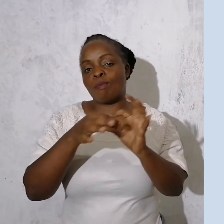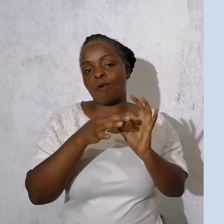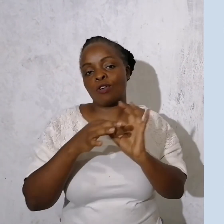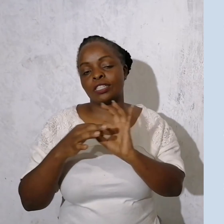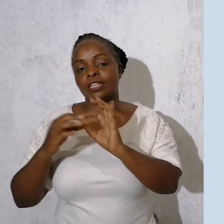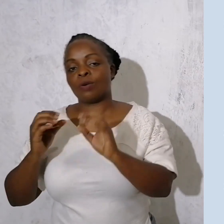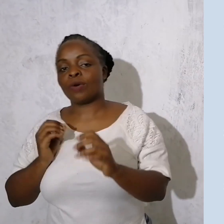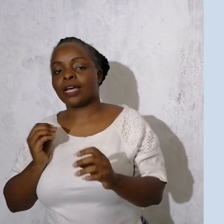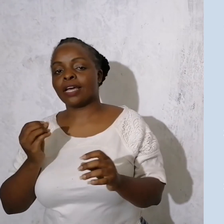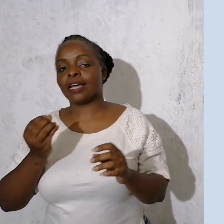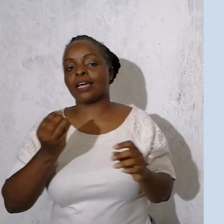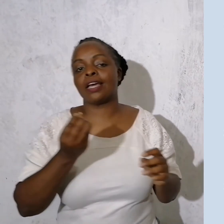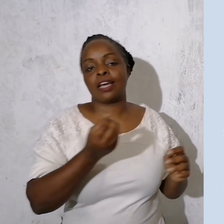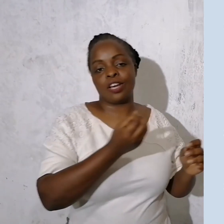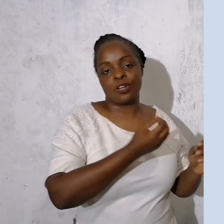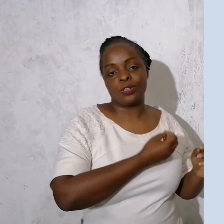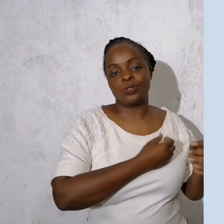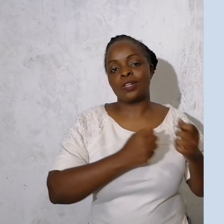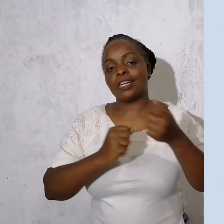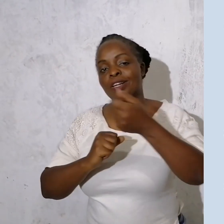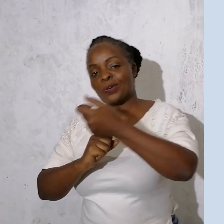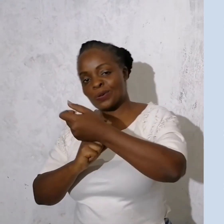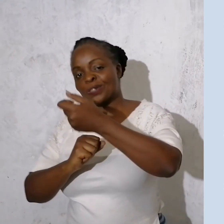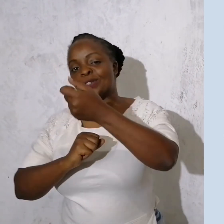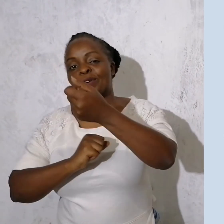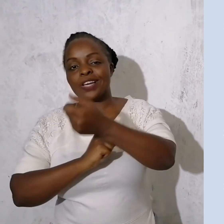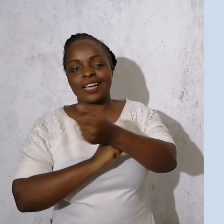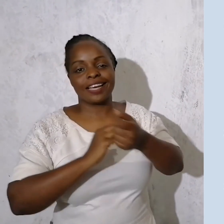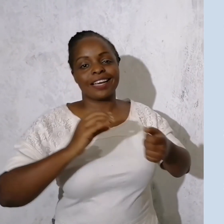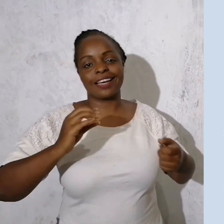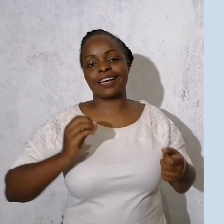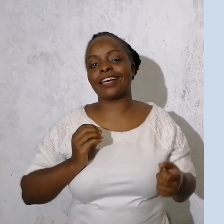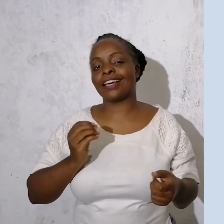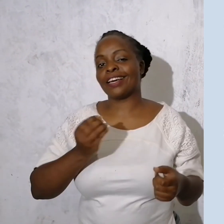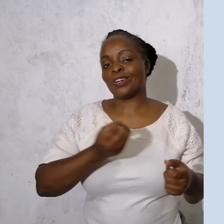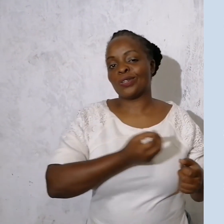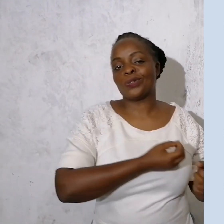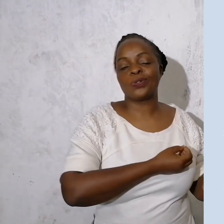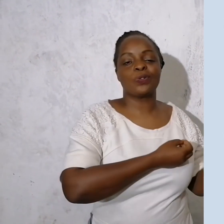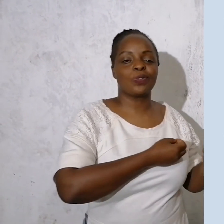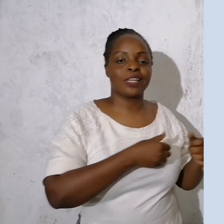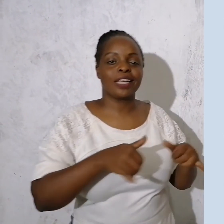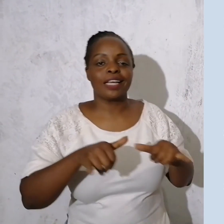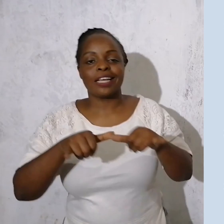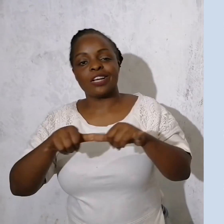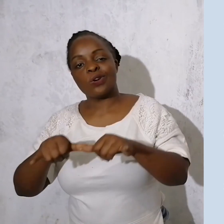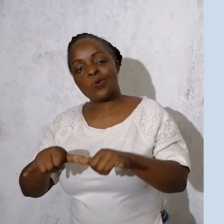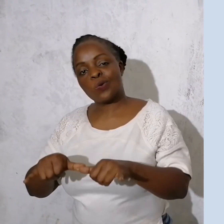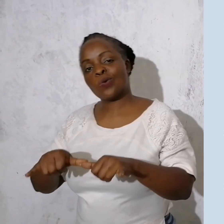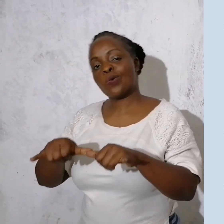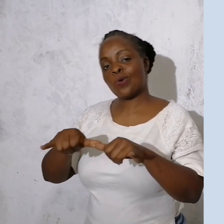Umoja wetu, hibuzo yetu, Idu,